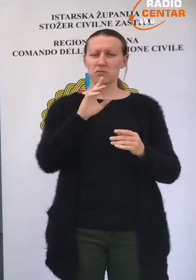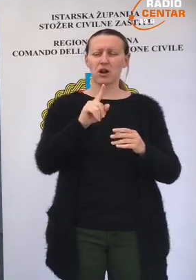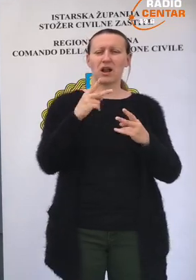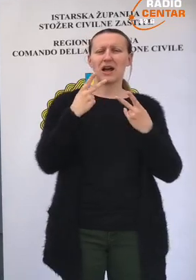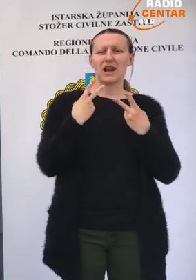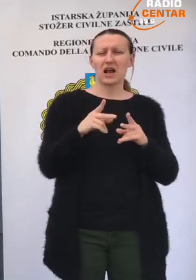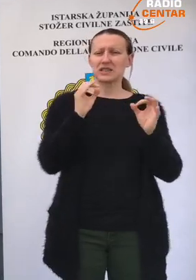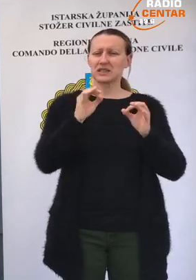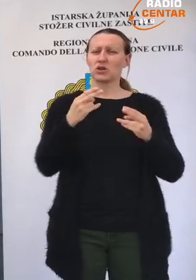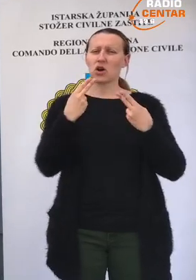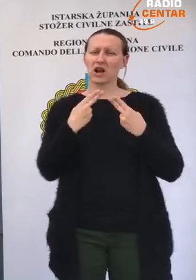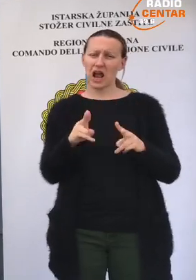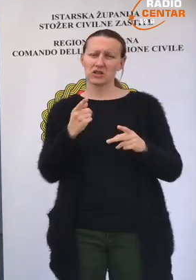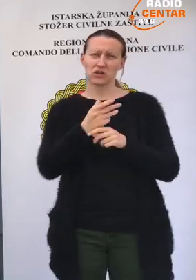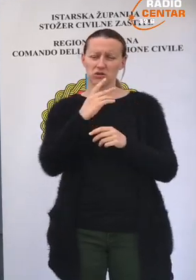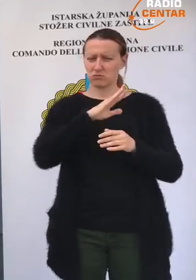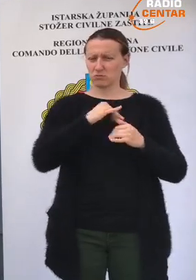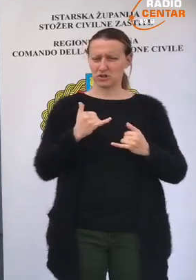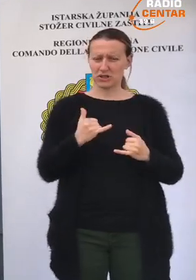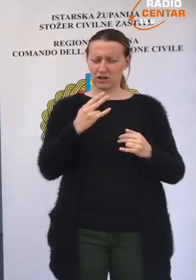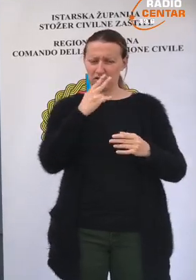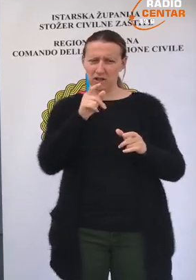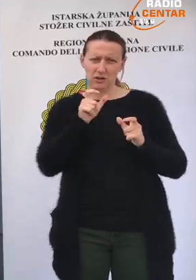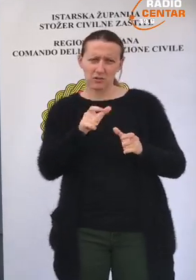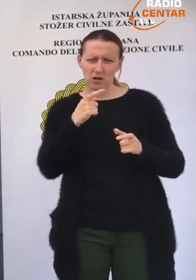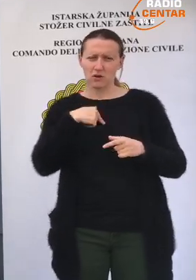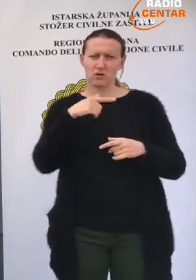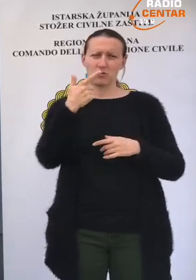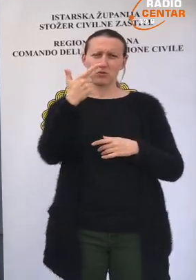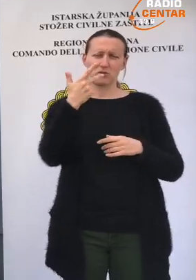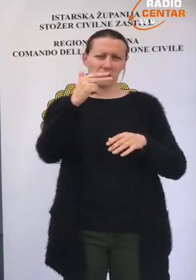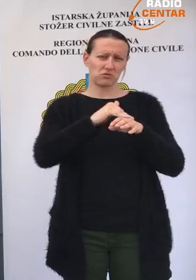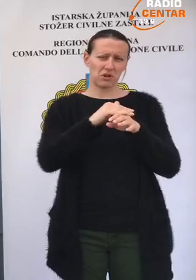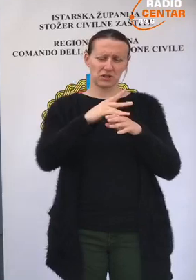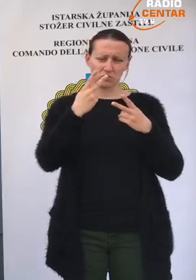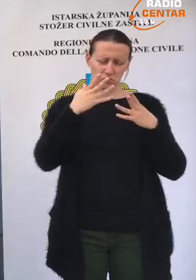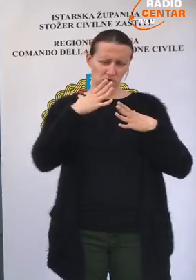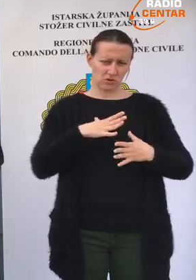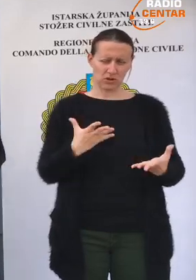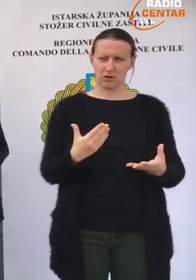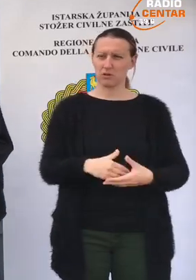ne vjerojatno, nego sigurno različito nego što smo sad reagirali u veljuči ili oživku.